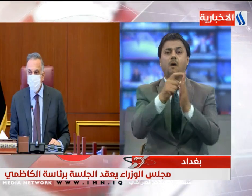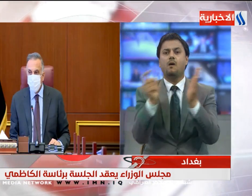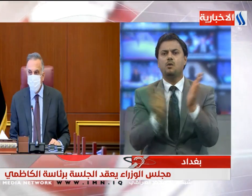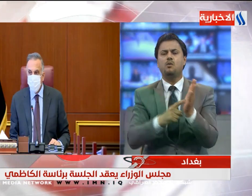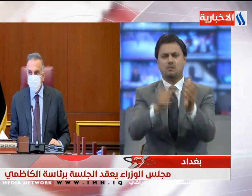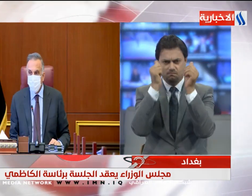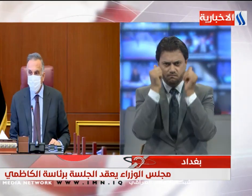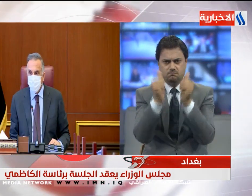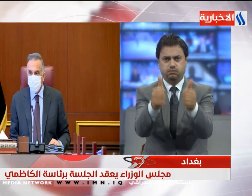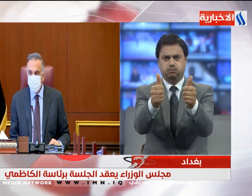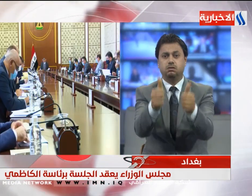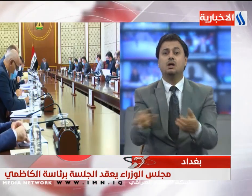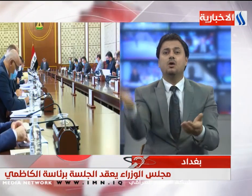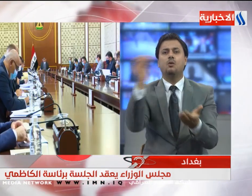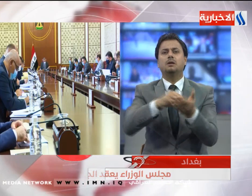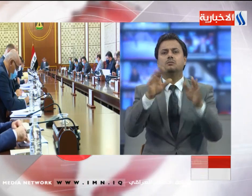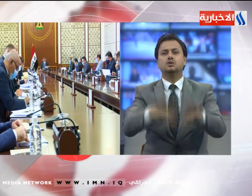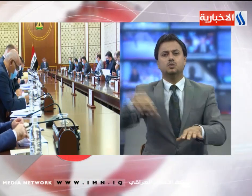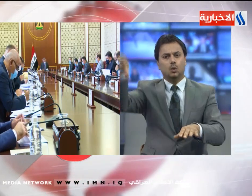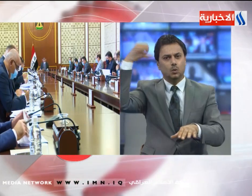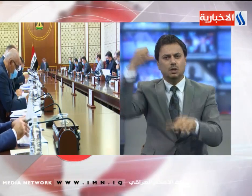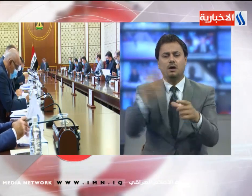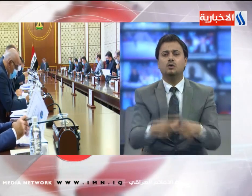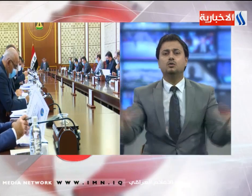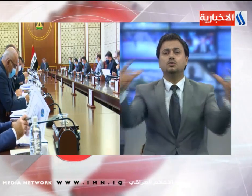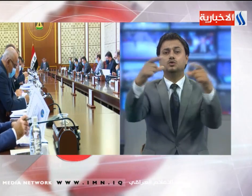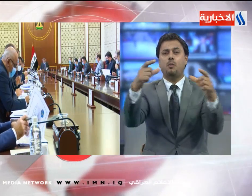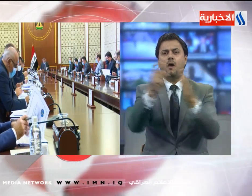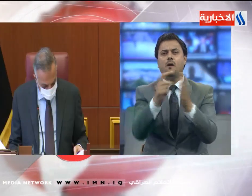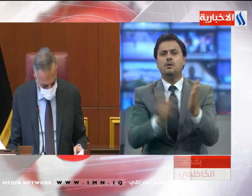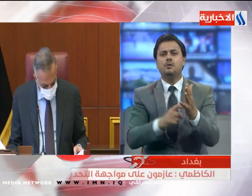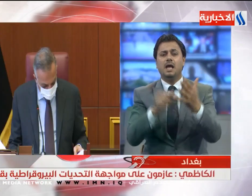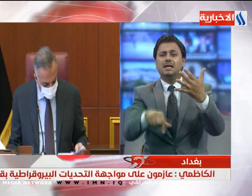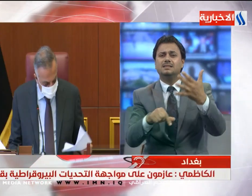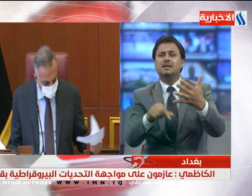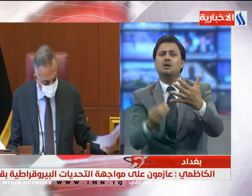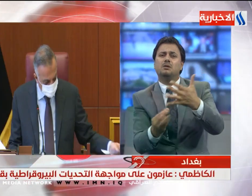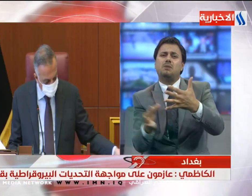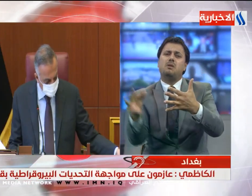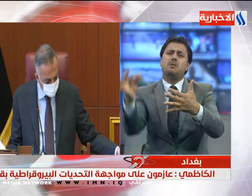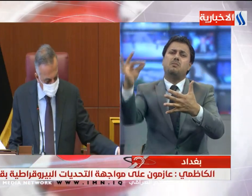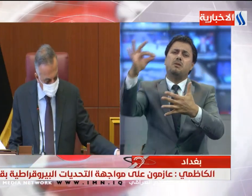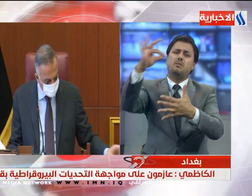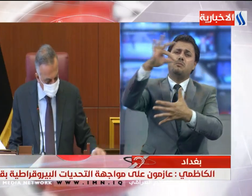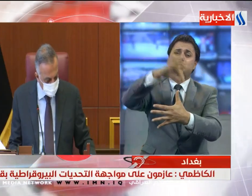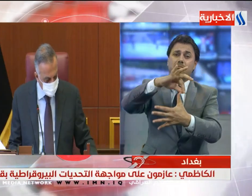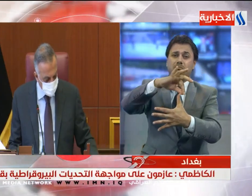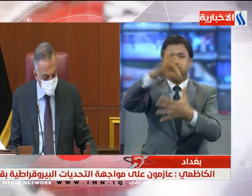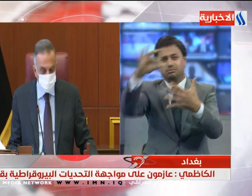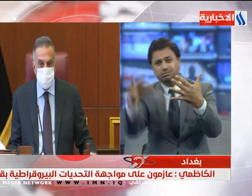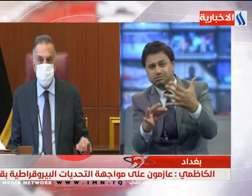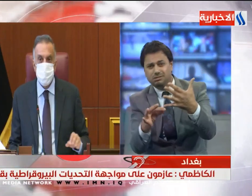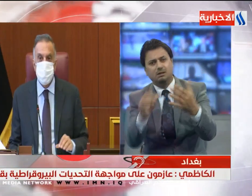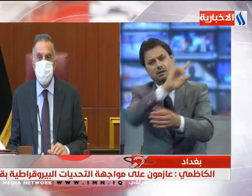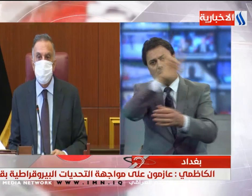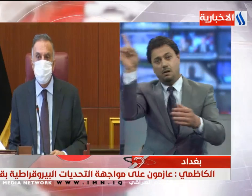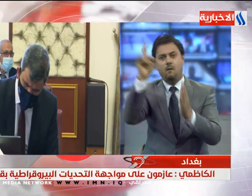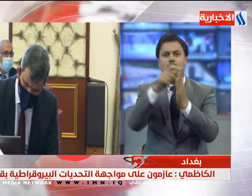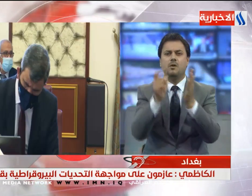الكاظمي خلال جلسة مجلس الوزراء أشارى إلى أنه بوجود البيروقراطية وروتين لا يتم الوصول إلى نتائج إيجابية